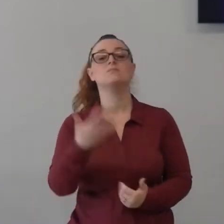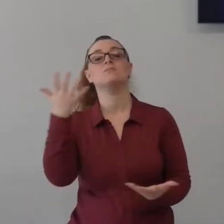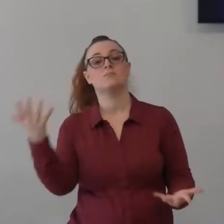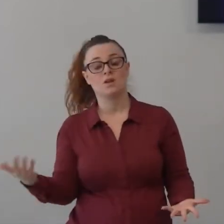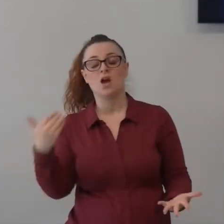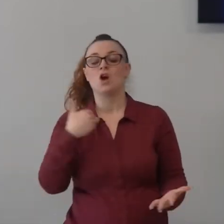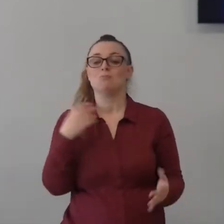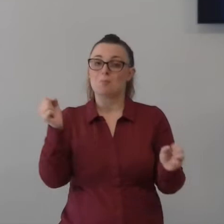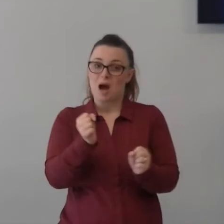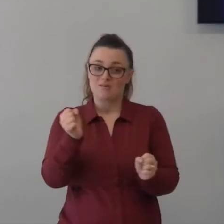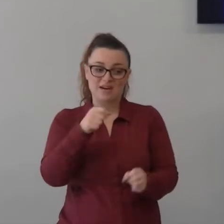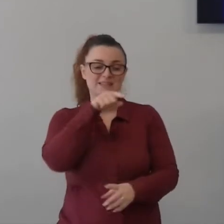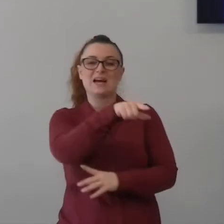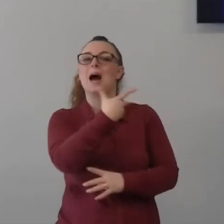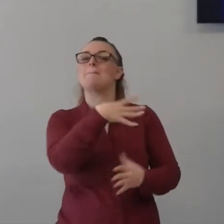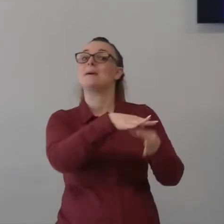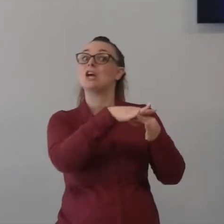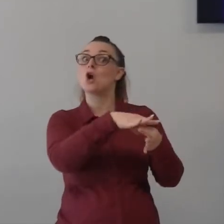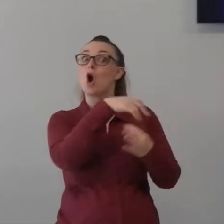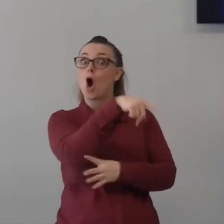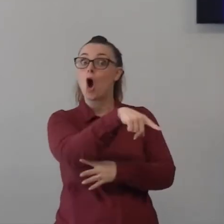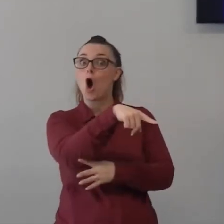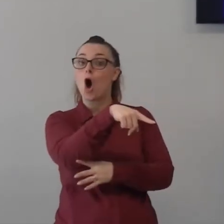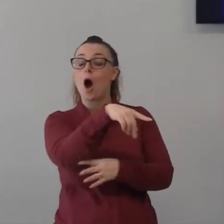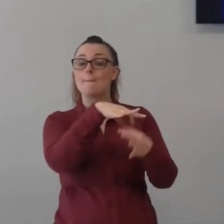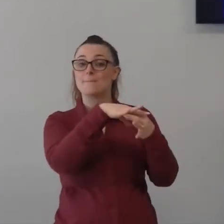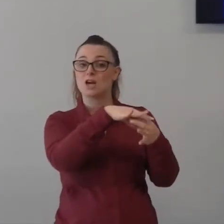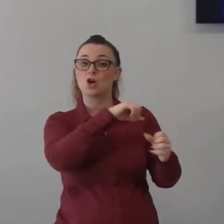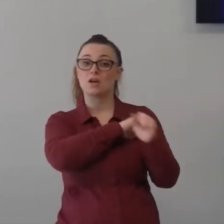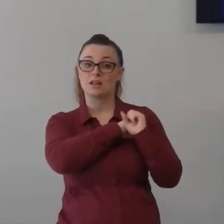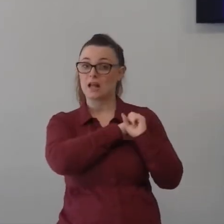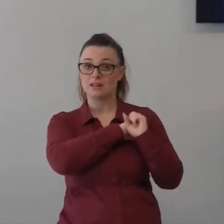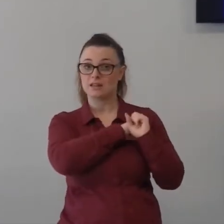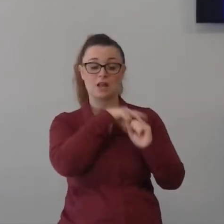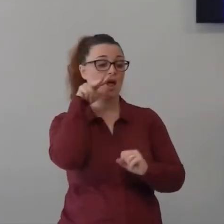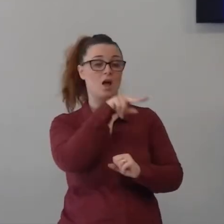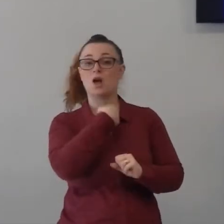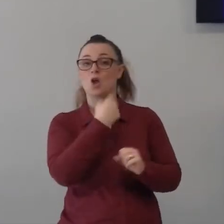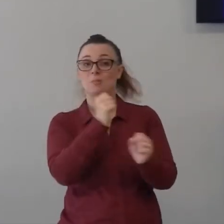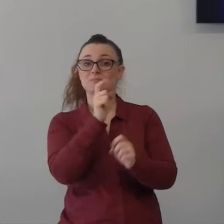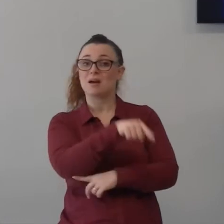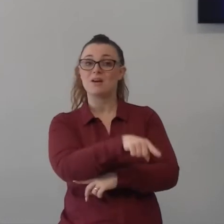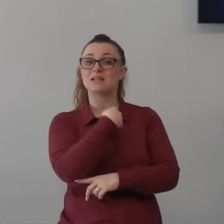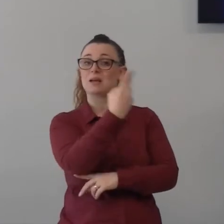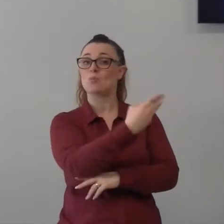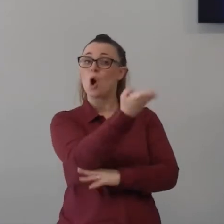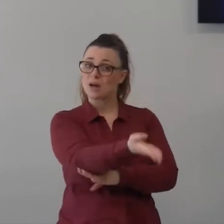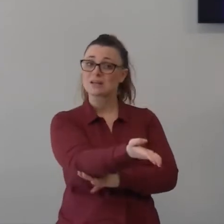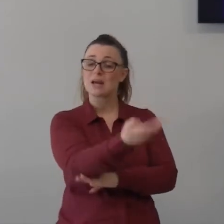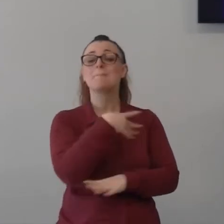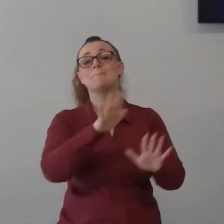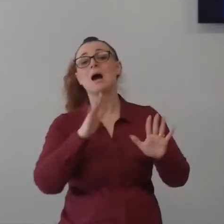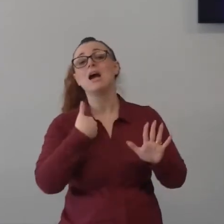credente che so che andrà con Gesù ma mi spaventa l'effetto che ha la mia vita la mia